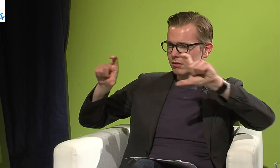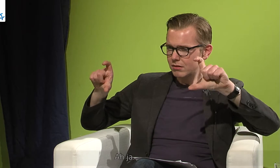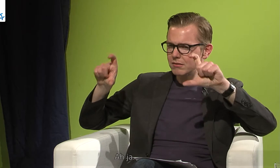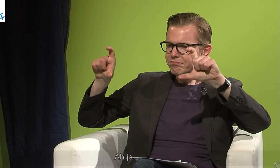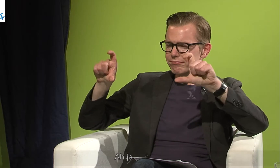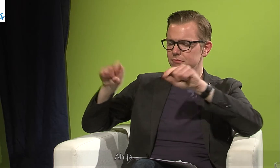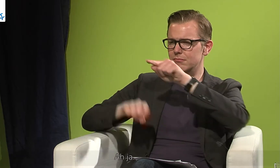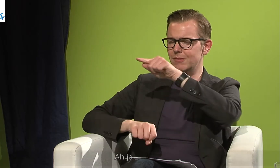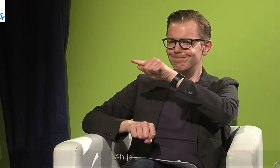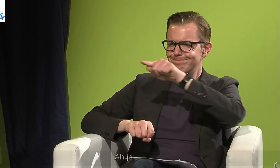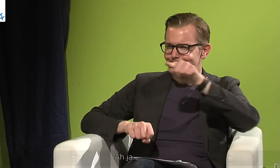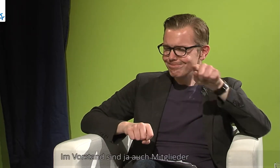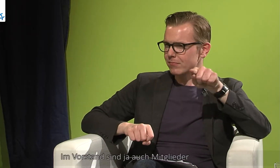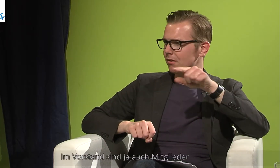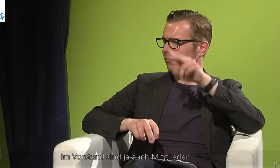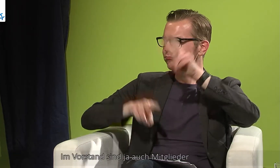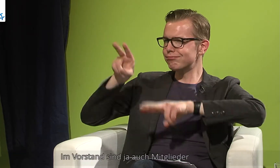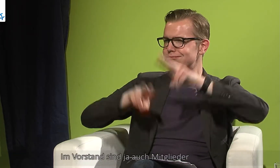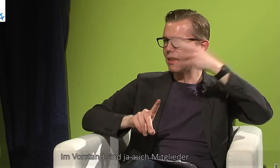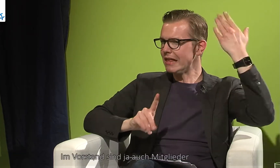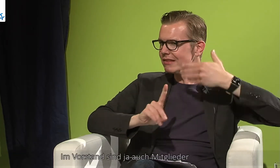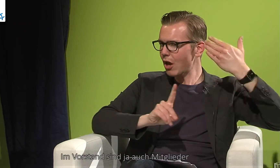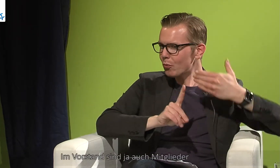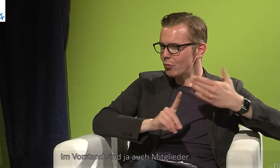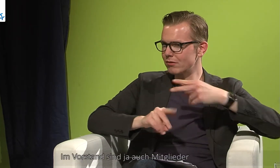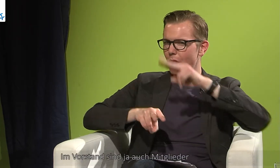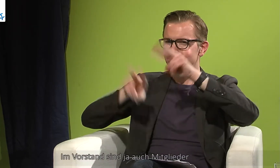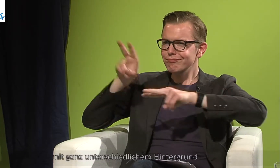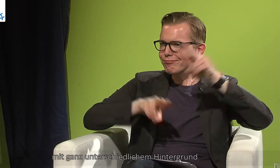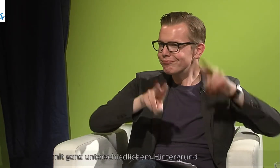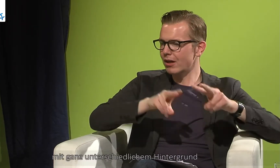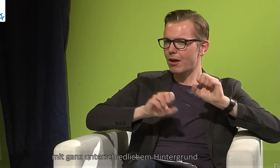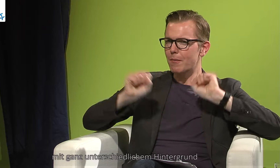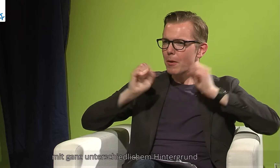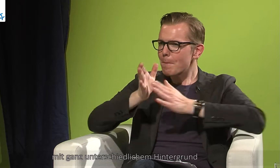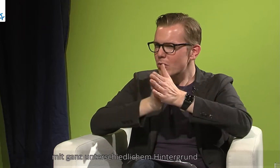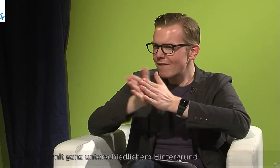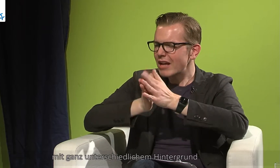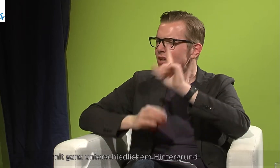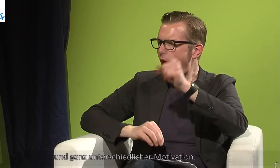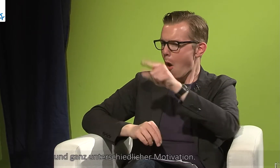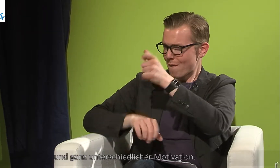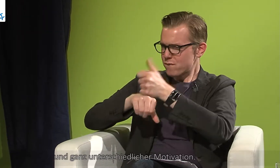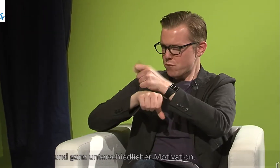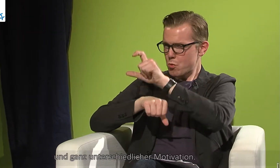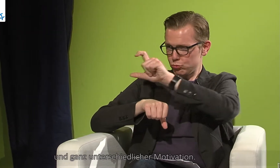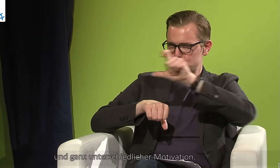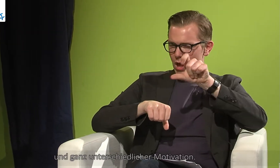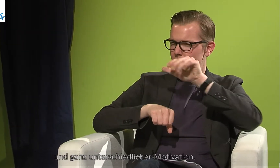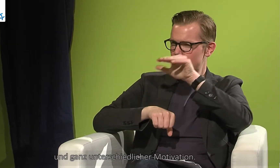Naja, im Vorstand sind ja auch Mitglieder mit ganz unterschiedlichem Hintergrund und ganz unterschiedlicher Motivation.